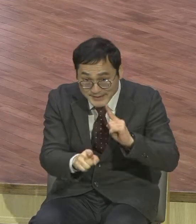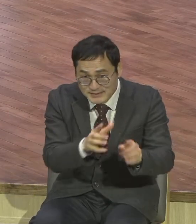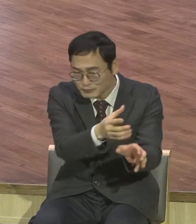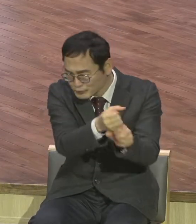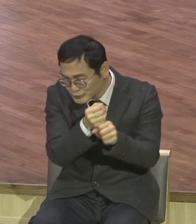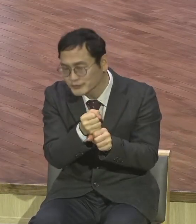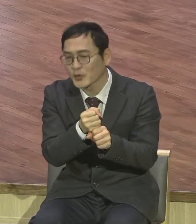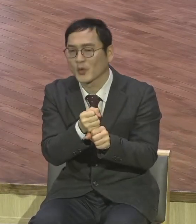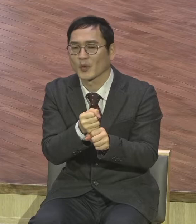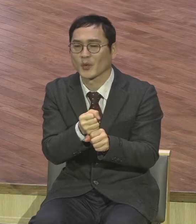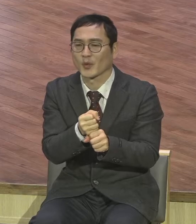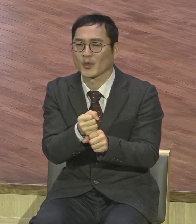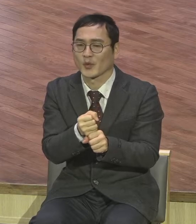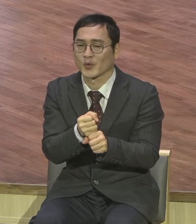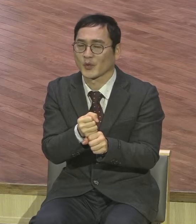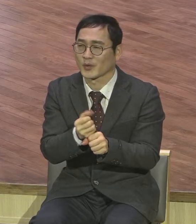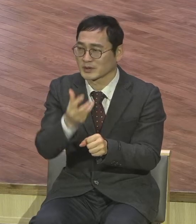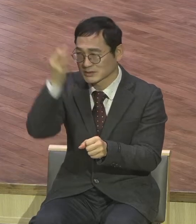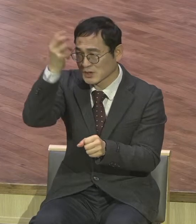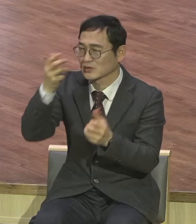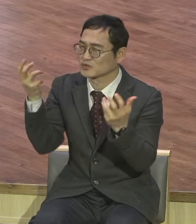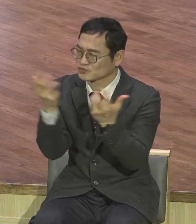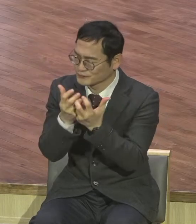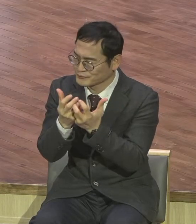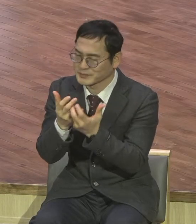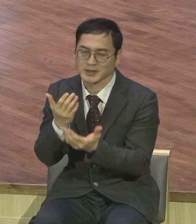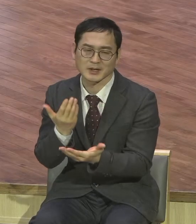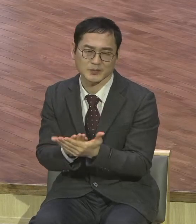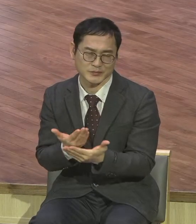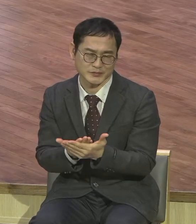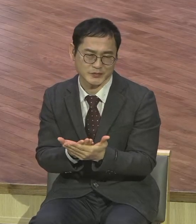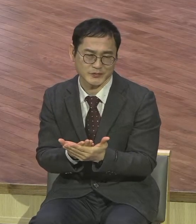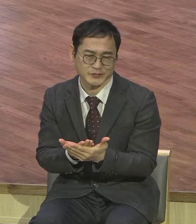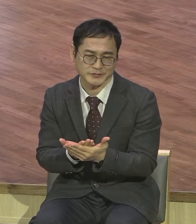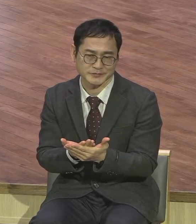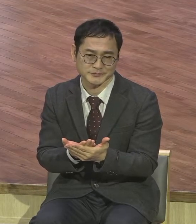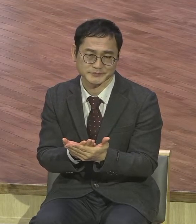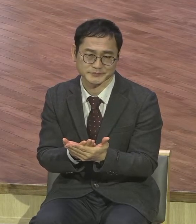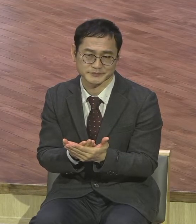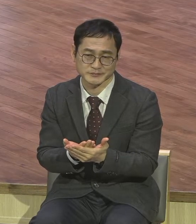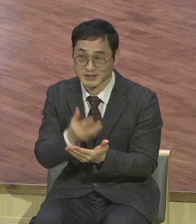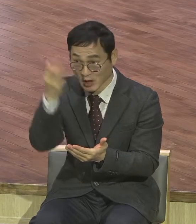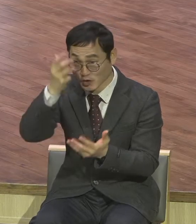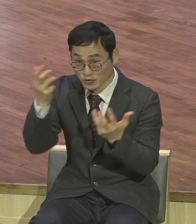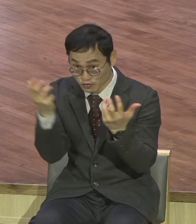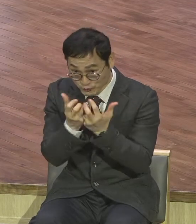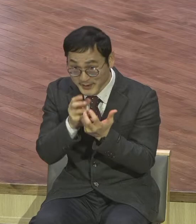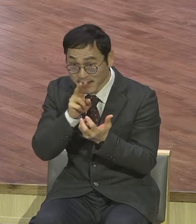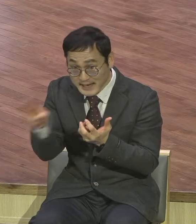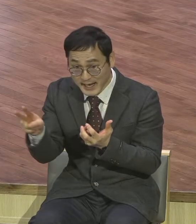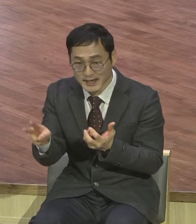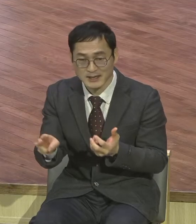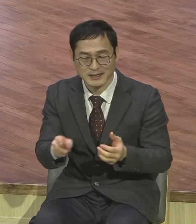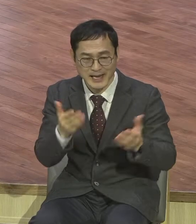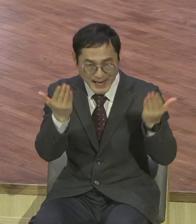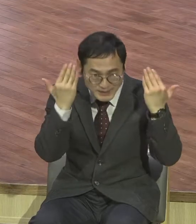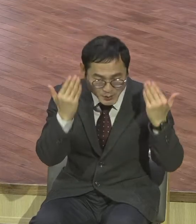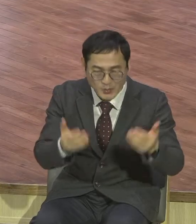주여 성령 충만으로 무장시켜 주옵소서 성령 충만 학교 현장 직장 현장 사업장 현장 지역 현장